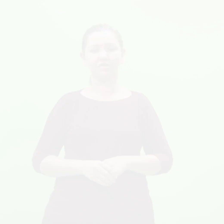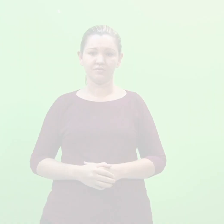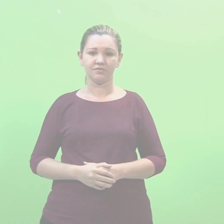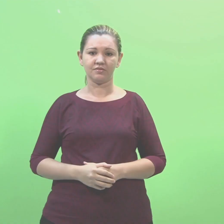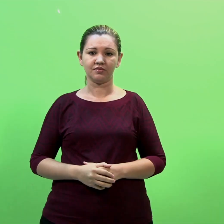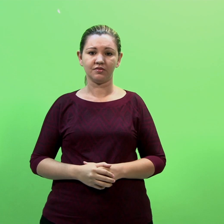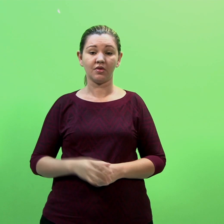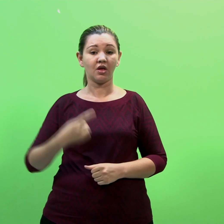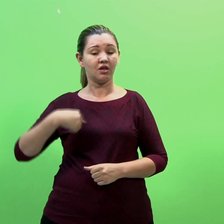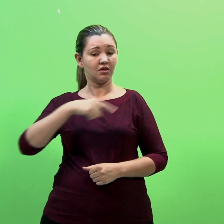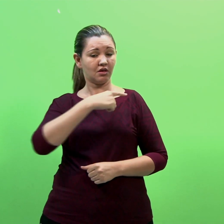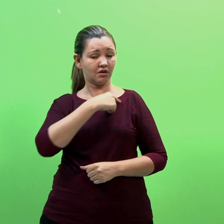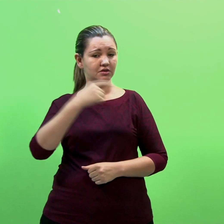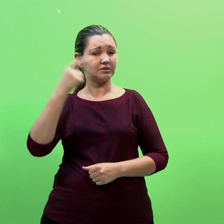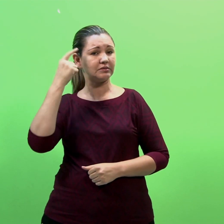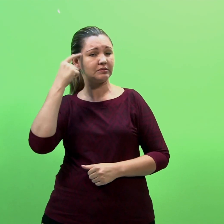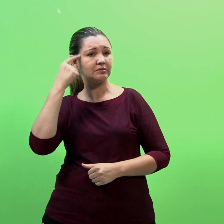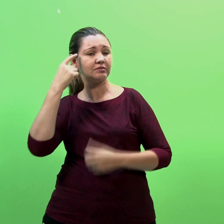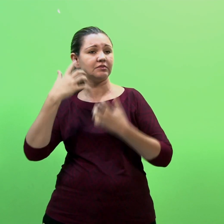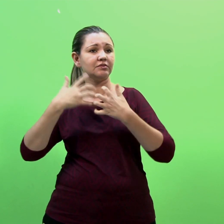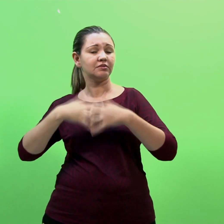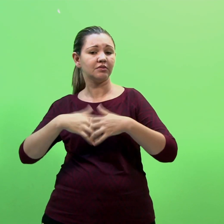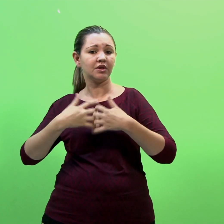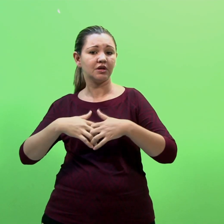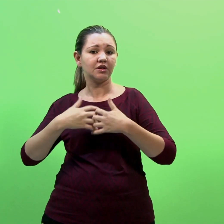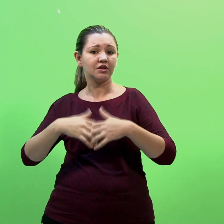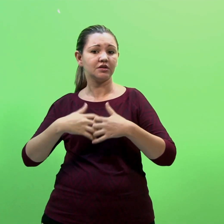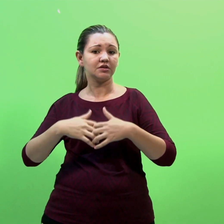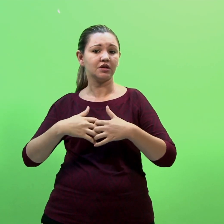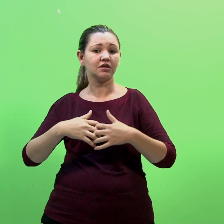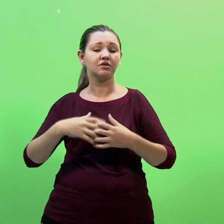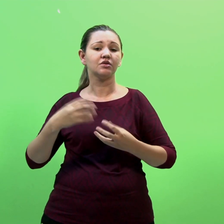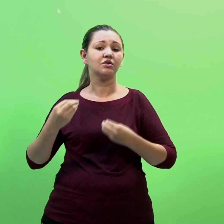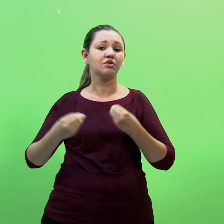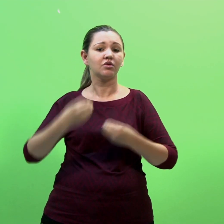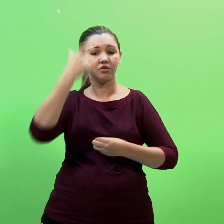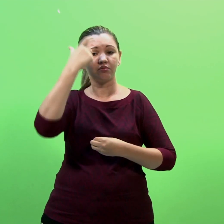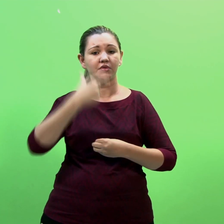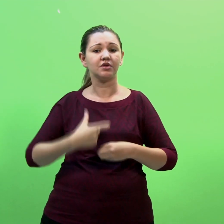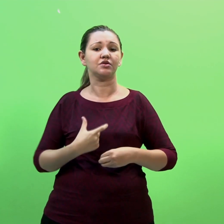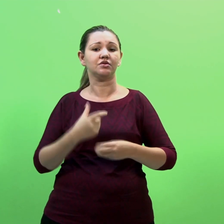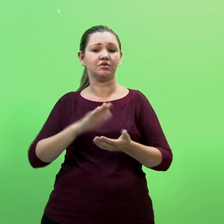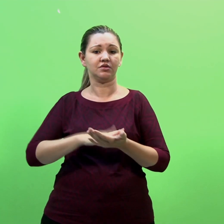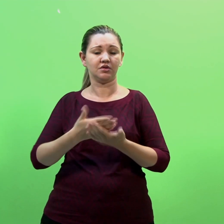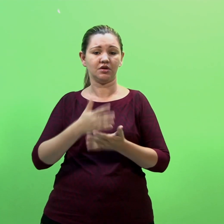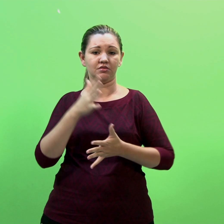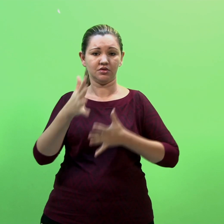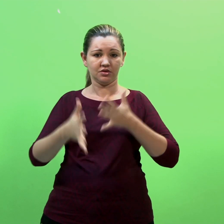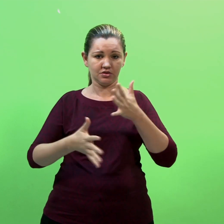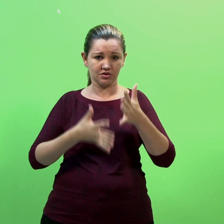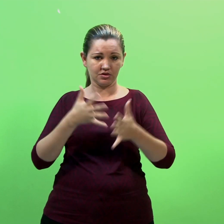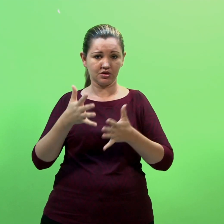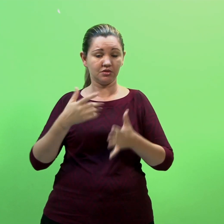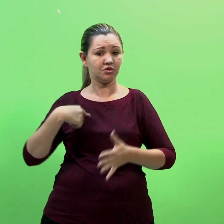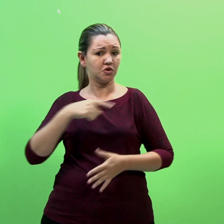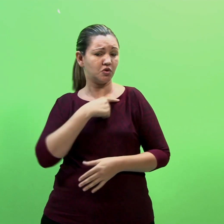Tal perspectiva nos conduz para além dos aspectos específicos da competência do intérprete de Libras, fazendo com que